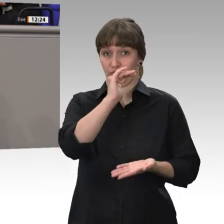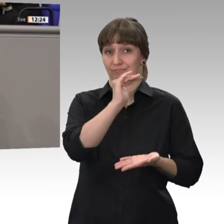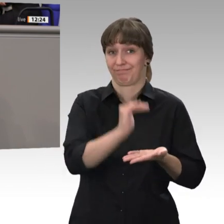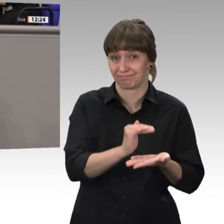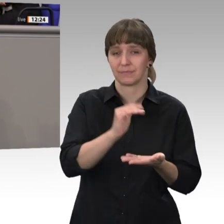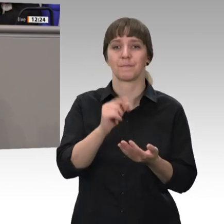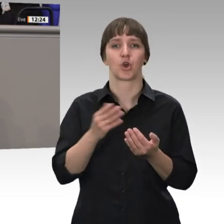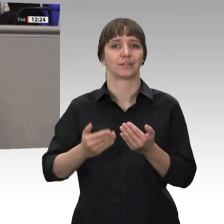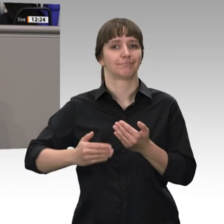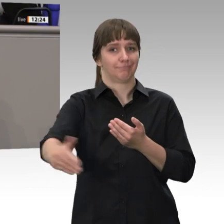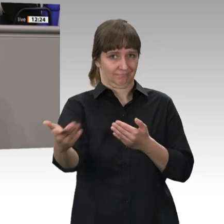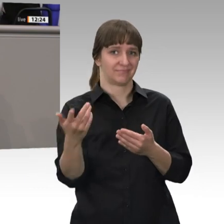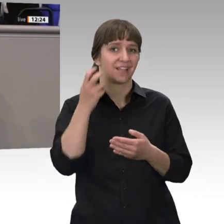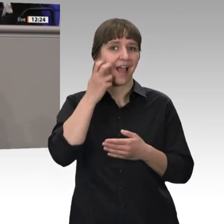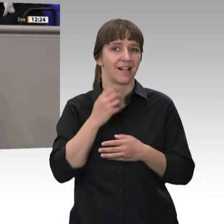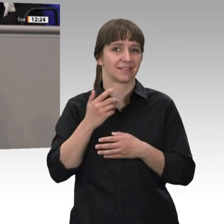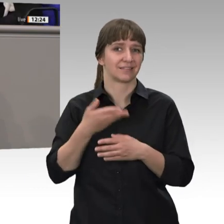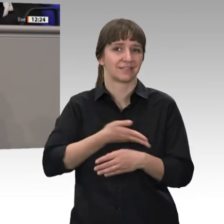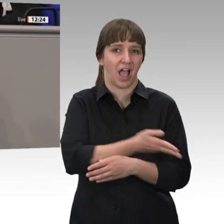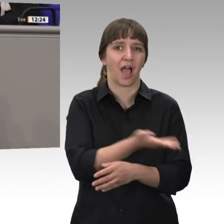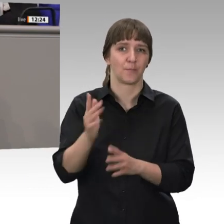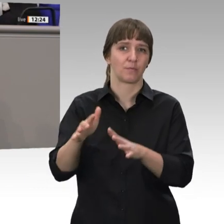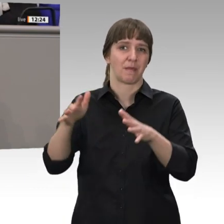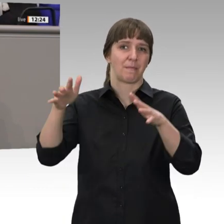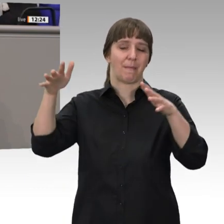Altersarmut in Kauf. Das kommt für uns überhaupt nicht infrage.